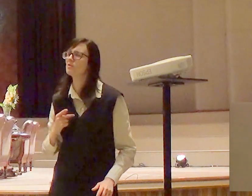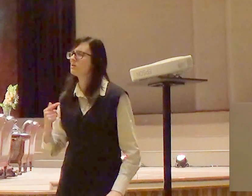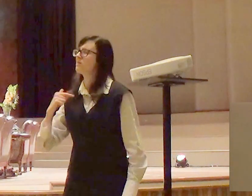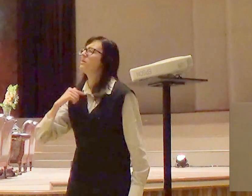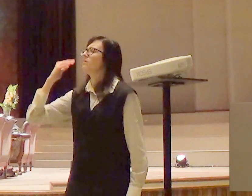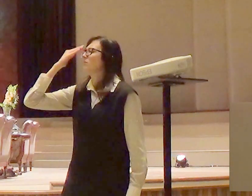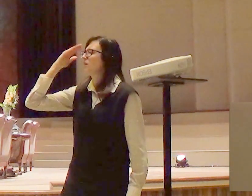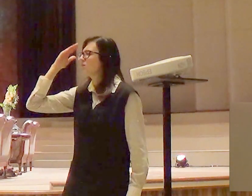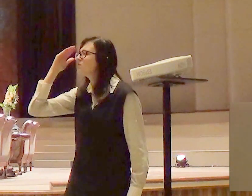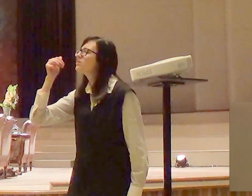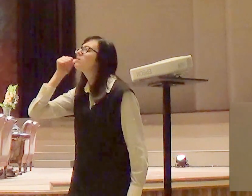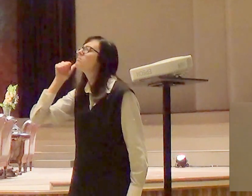minha mãe por mim